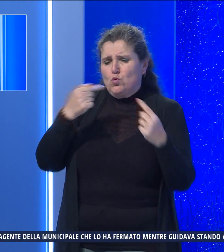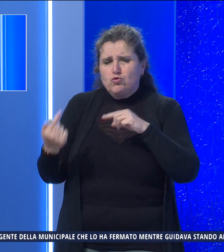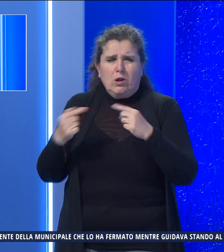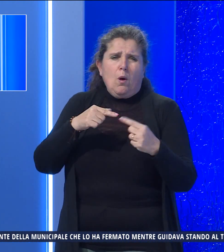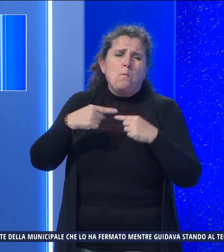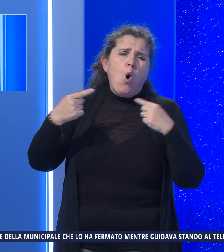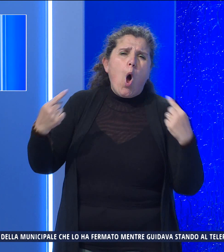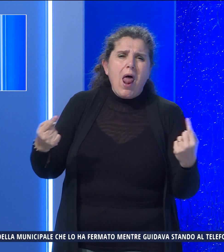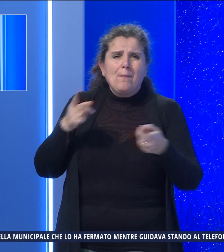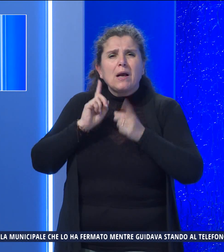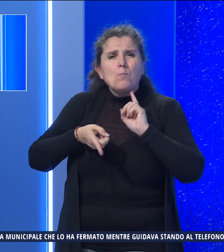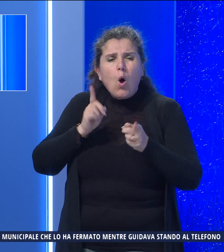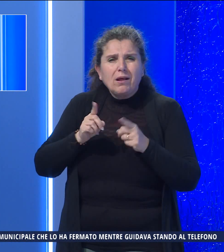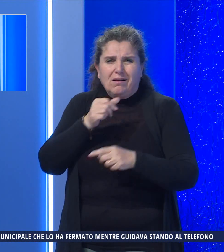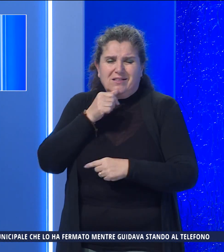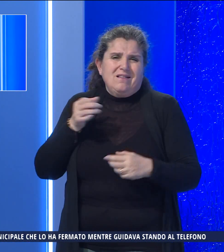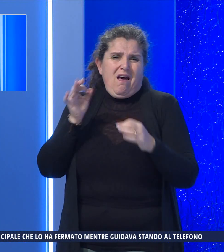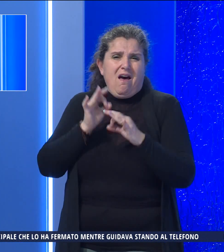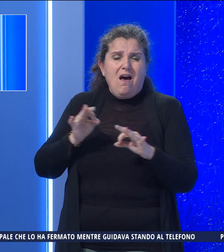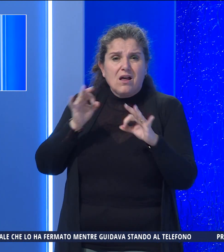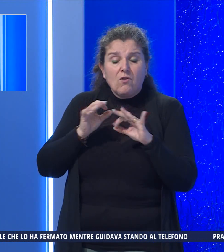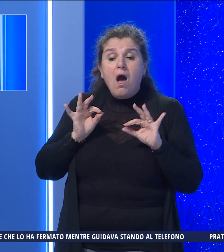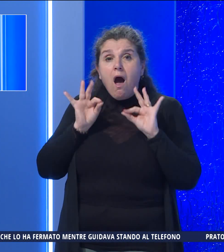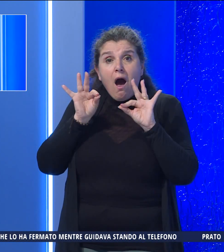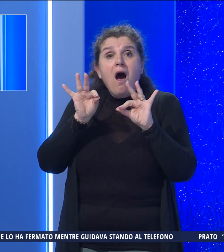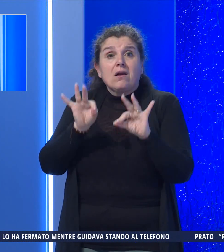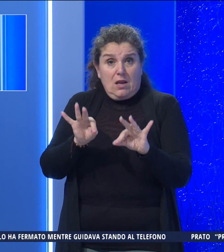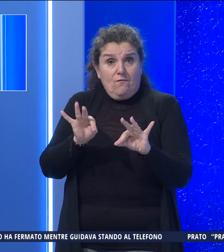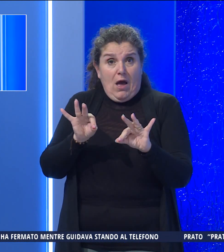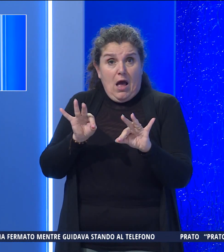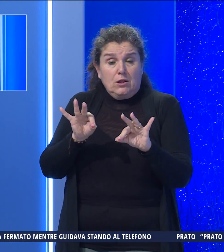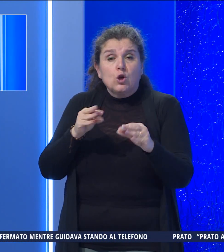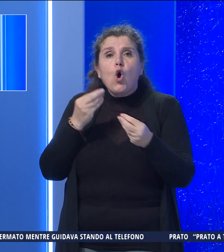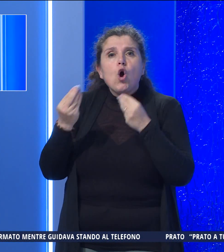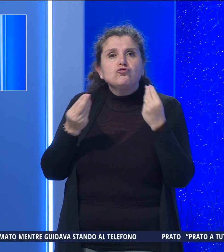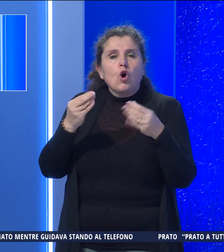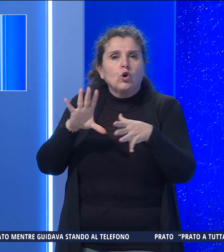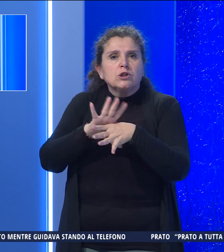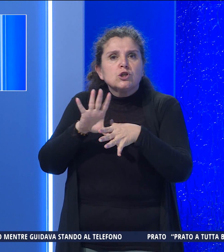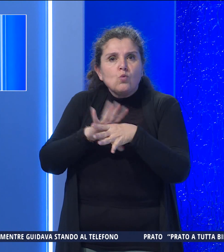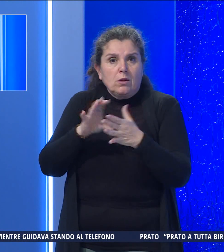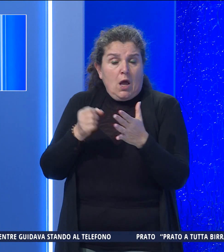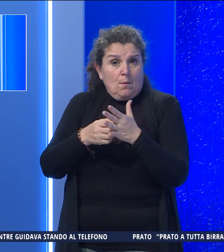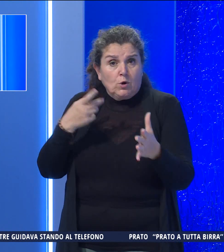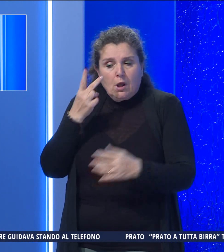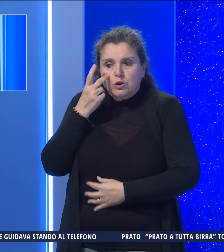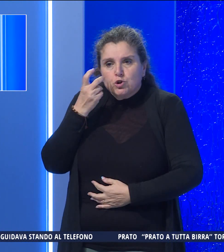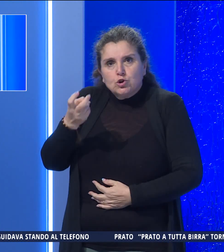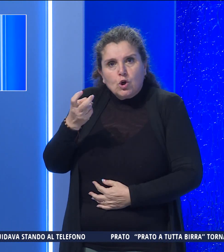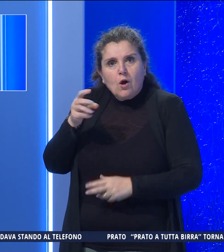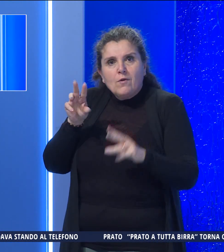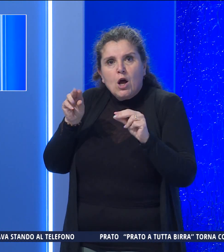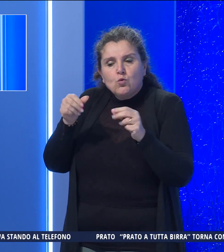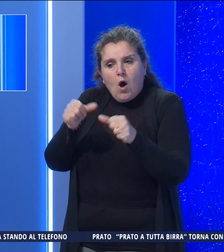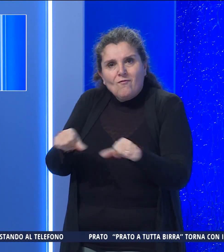polemiche, politiche, inutile. Siamo arrivati con un gioco di squadra importante a individuare la